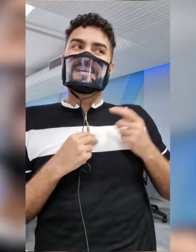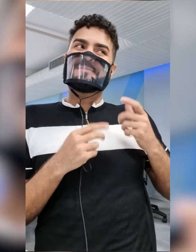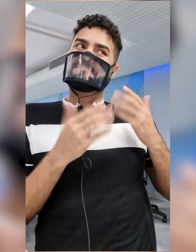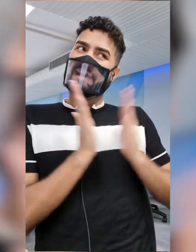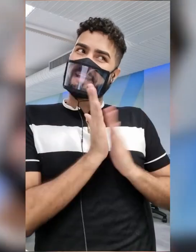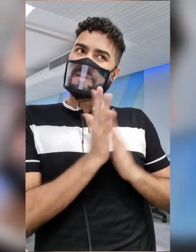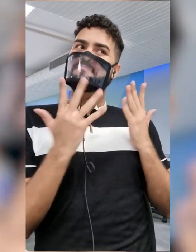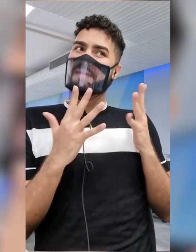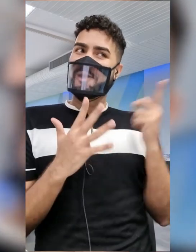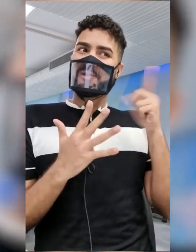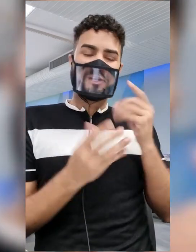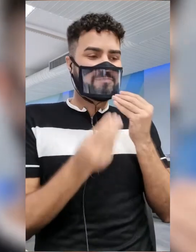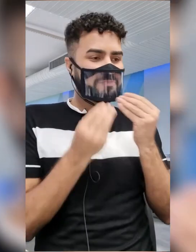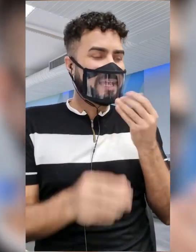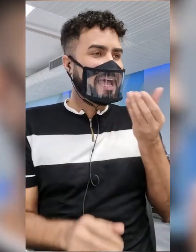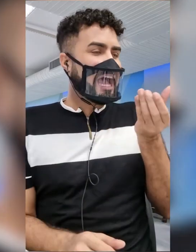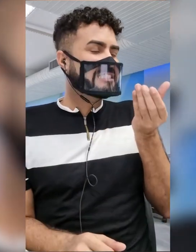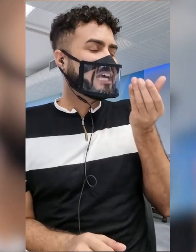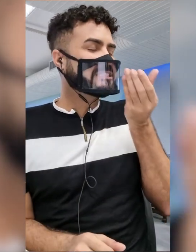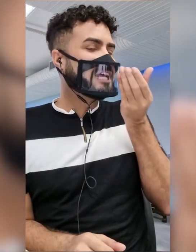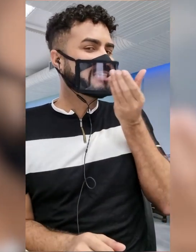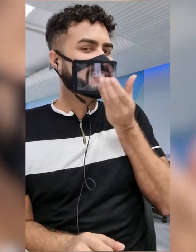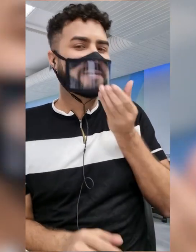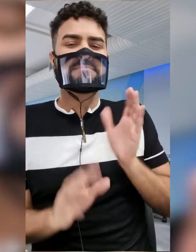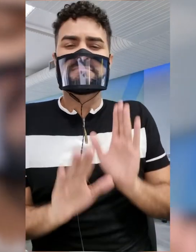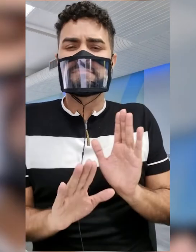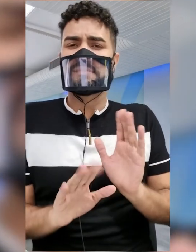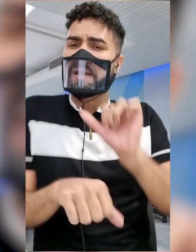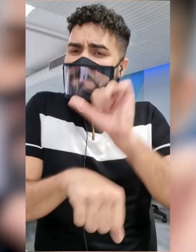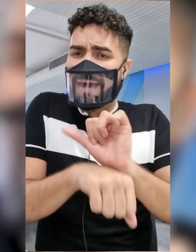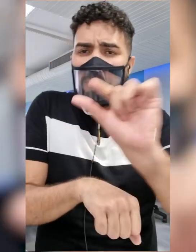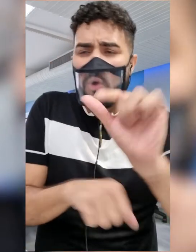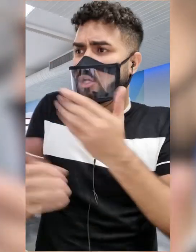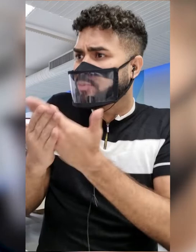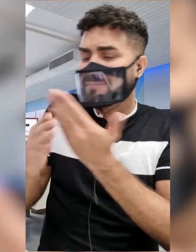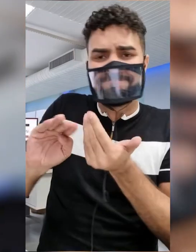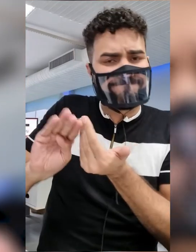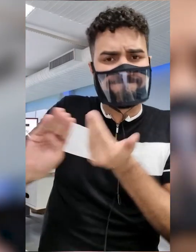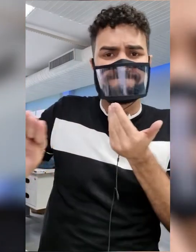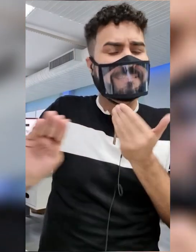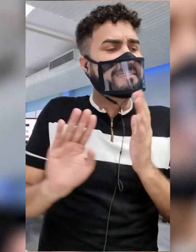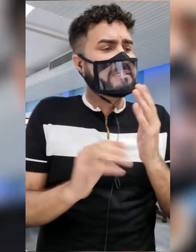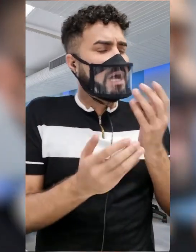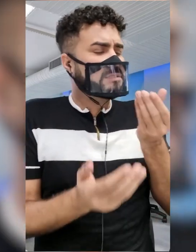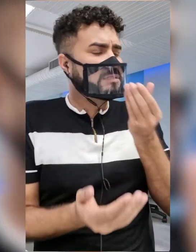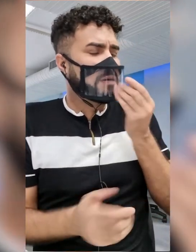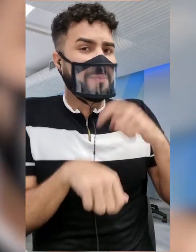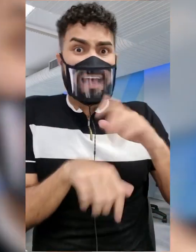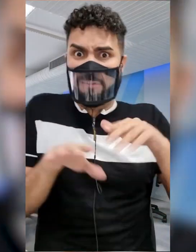com uma xícara de café e um pão com manteiga, se eu gosto. Mas é parar e vivenciar esse momento, porque às vezes a gente